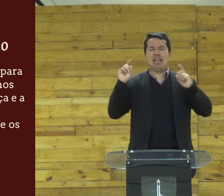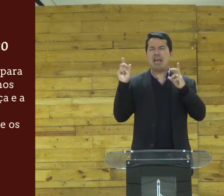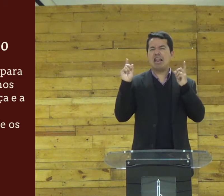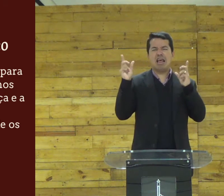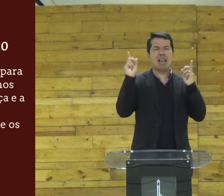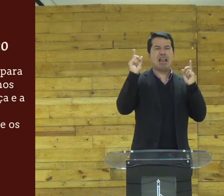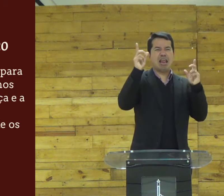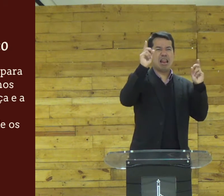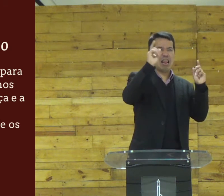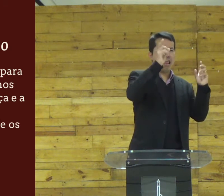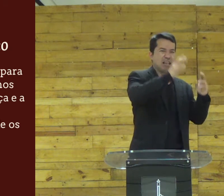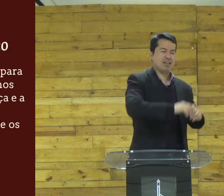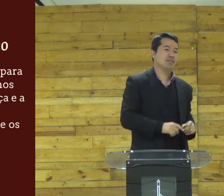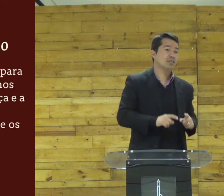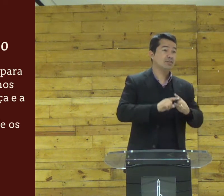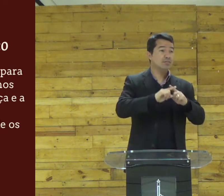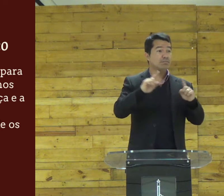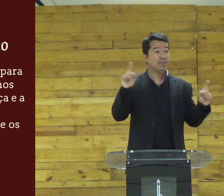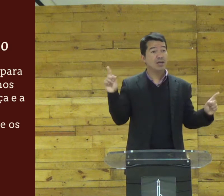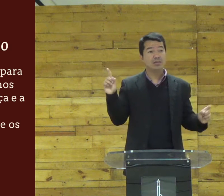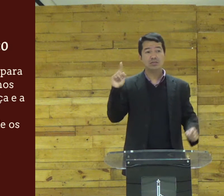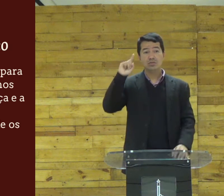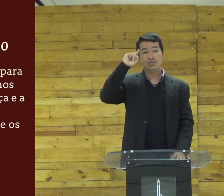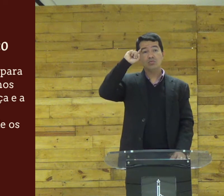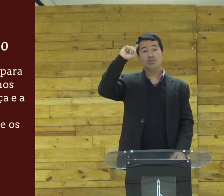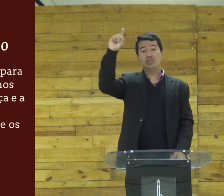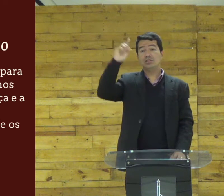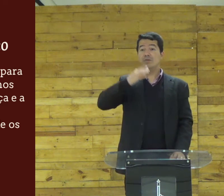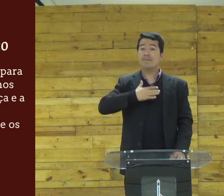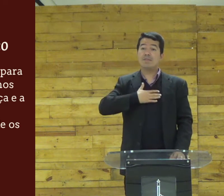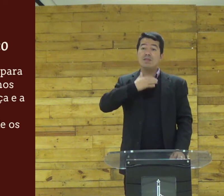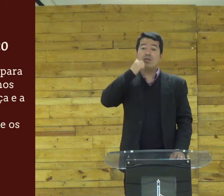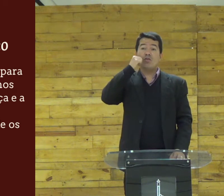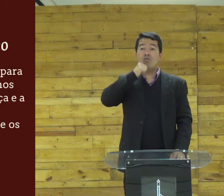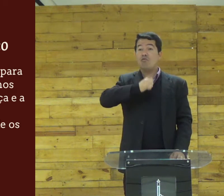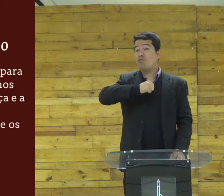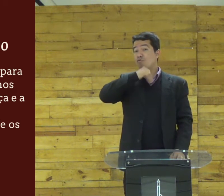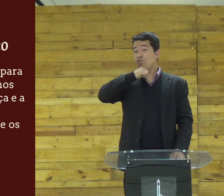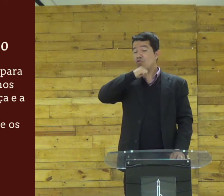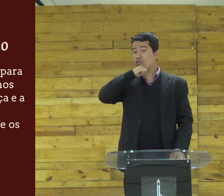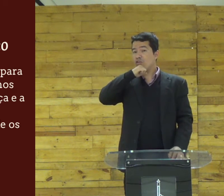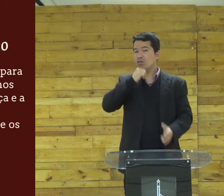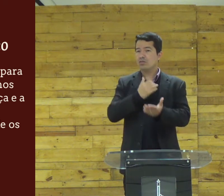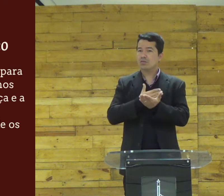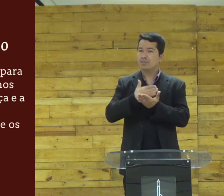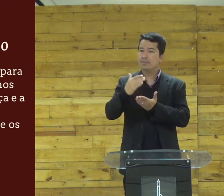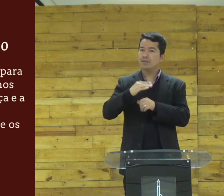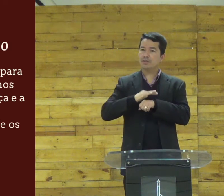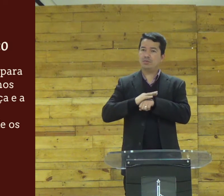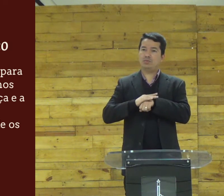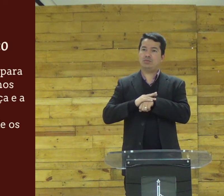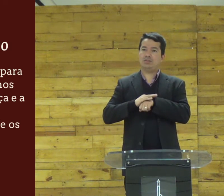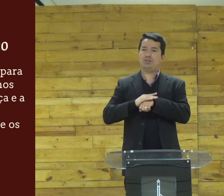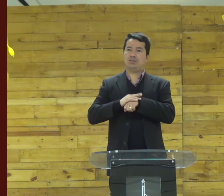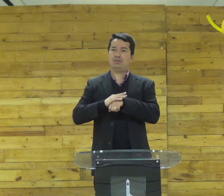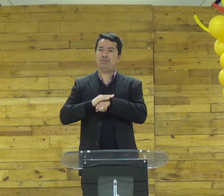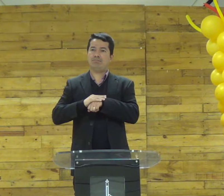outras coisas e ele vendia fazia comércio disso mas em um dia a minha avó ela começou a ficar doente